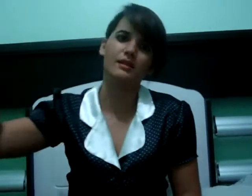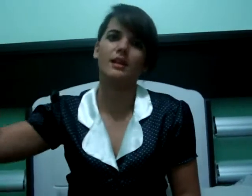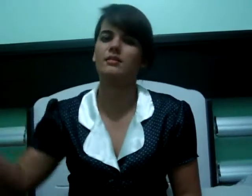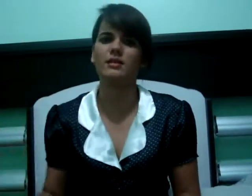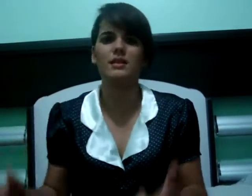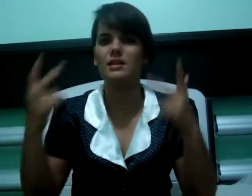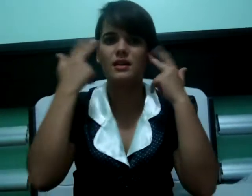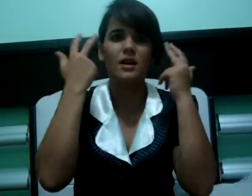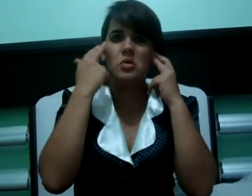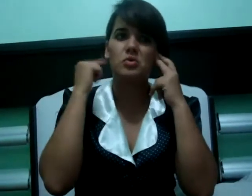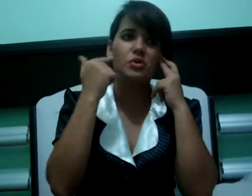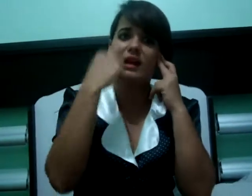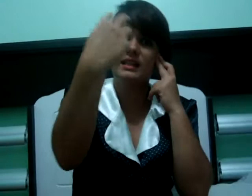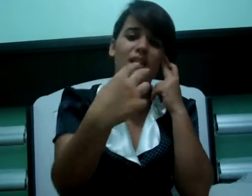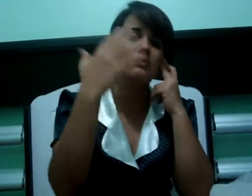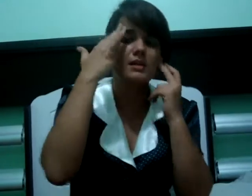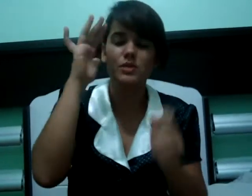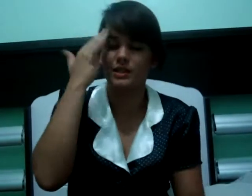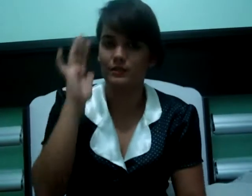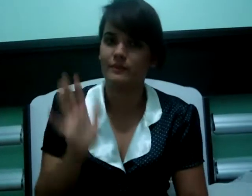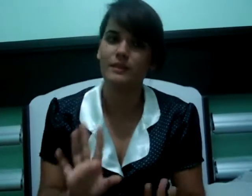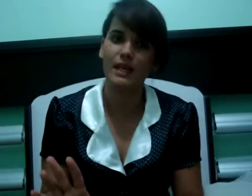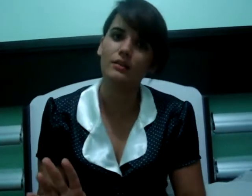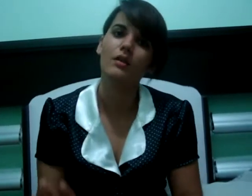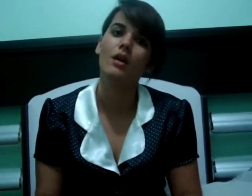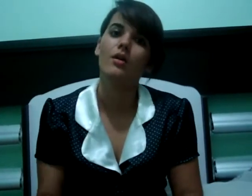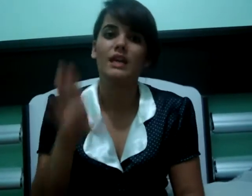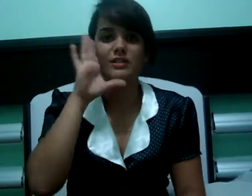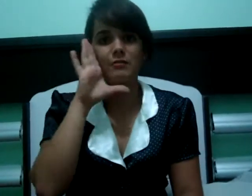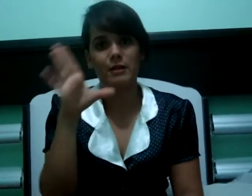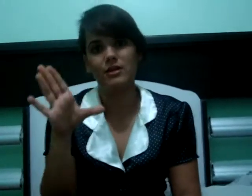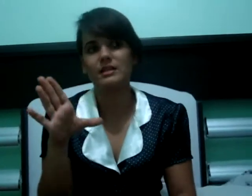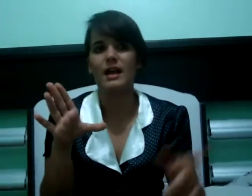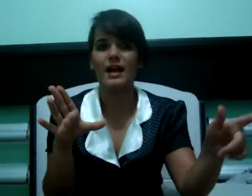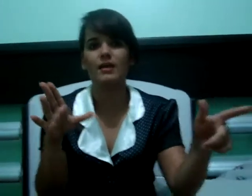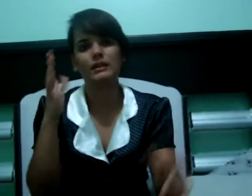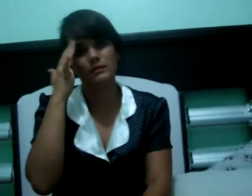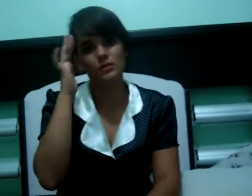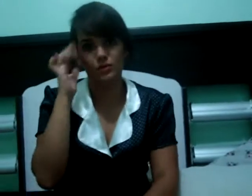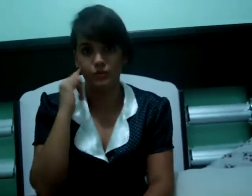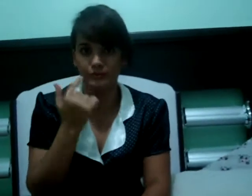6 zeros. E o surdo vai entender do mesmo jeito. Certo? O a gente deve priorizar é o entendimento do surdo.